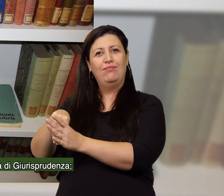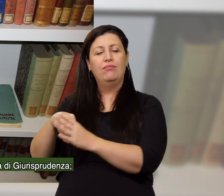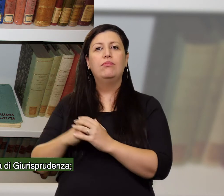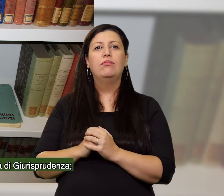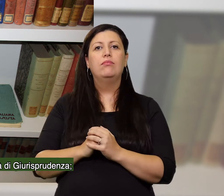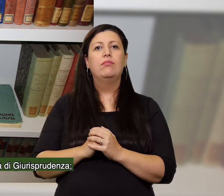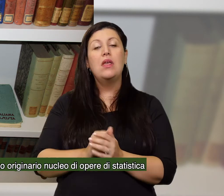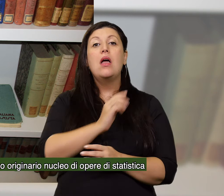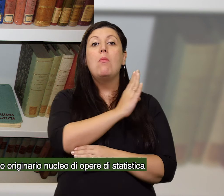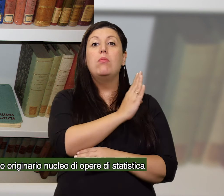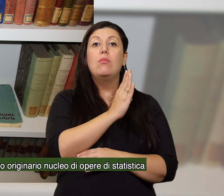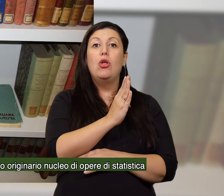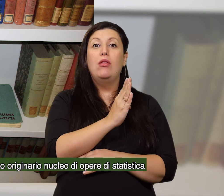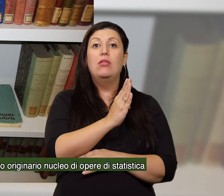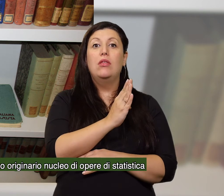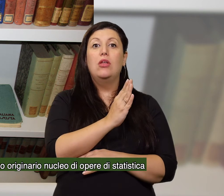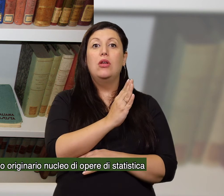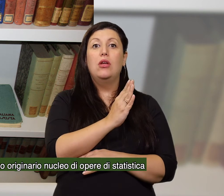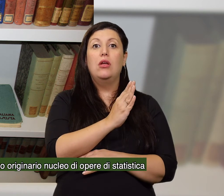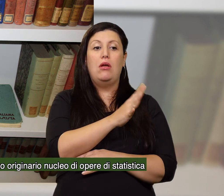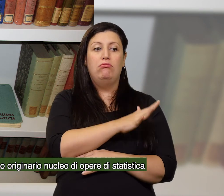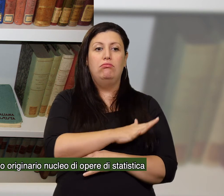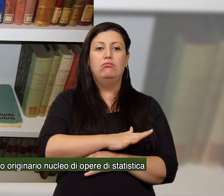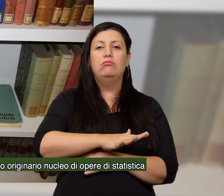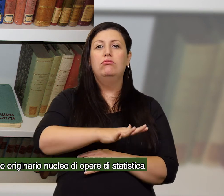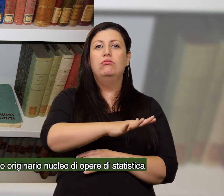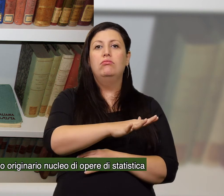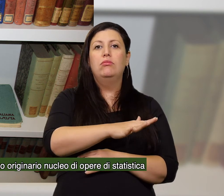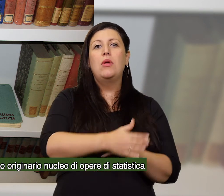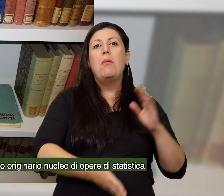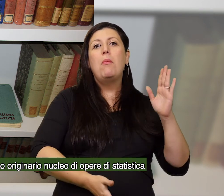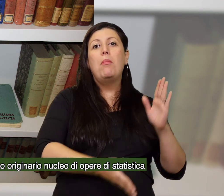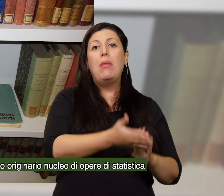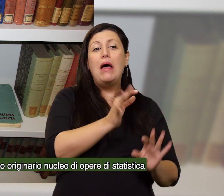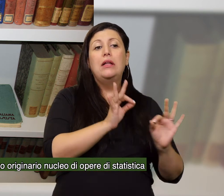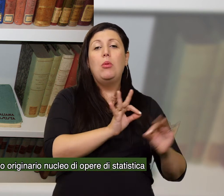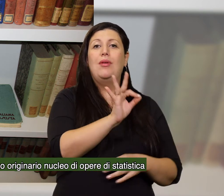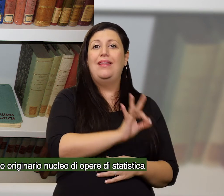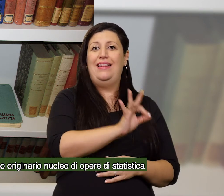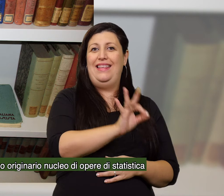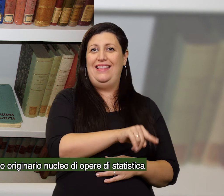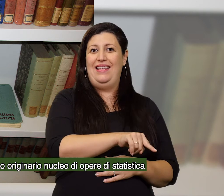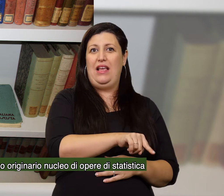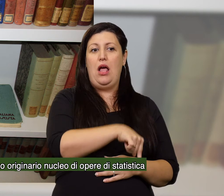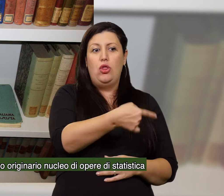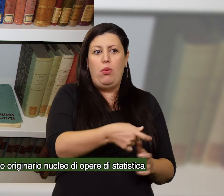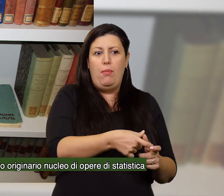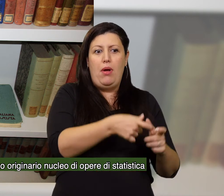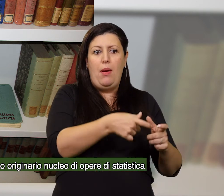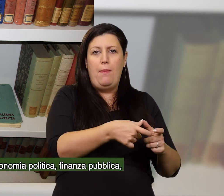La biblioteca cresce intorno al suo originario nucleo di opere di statistica e